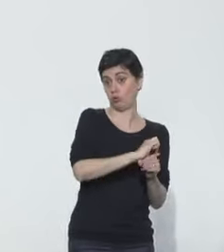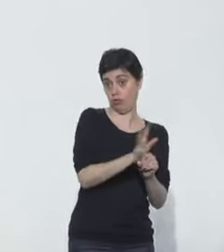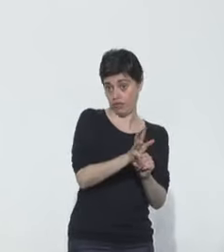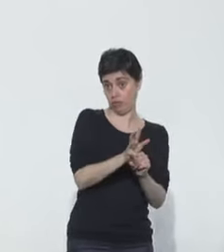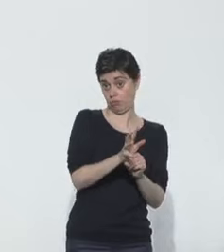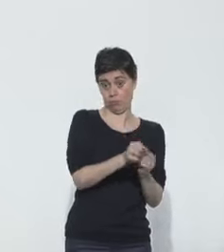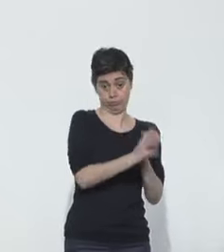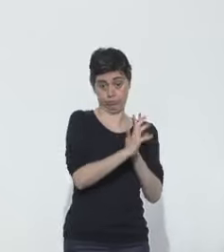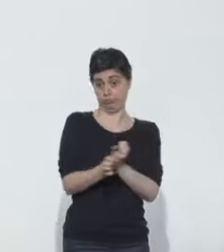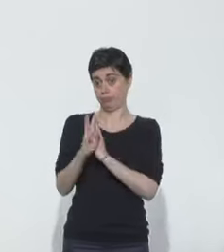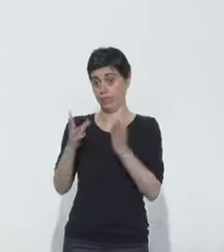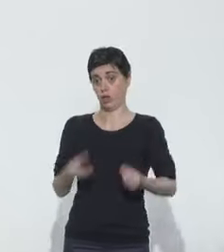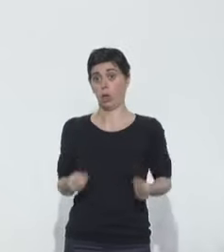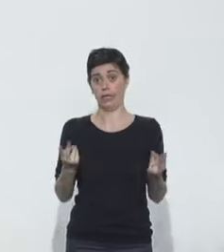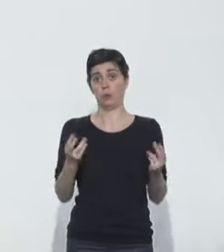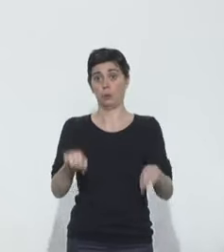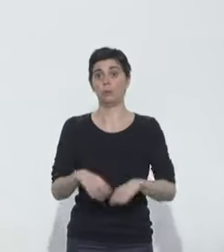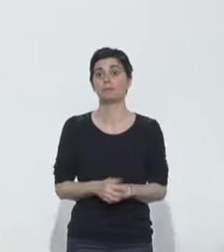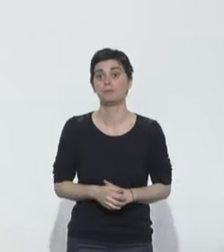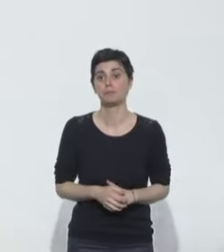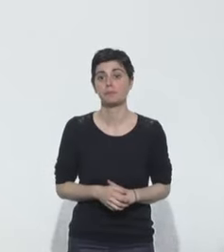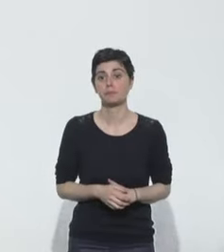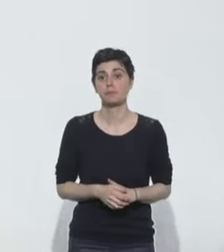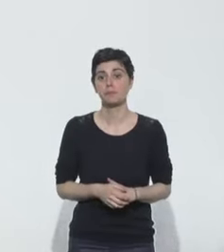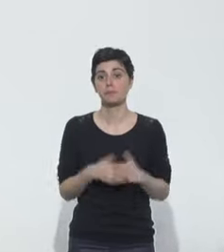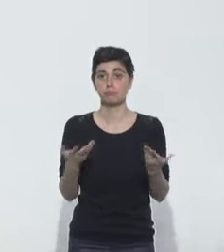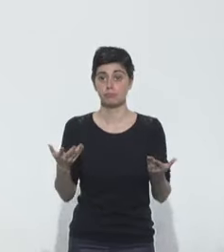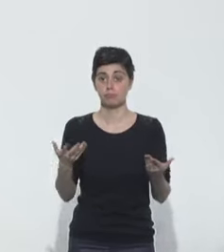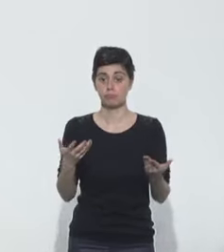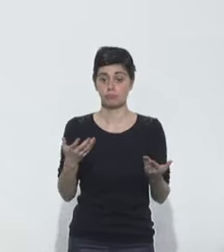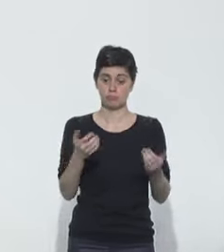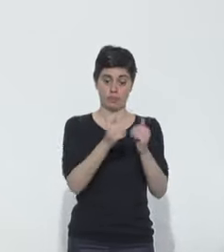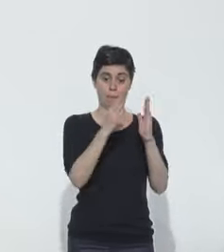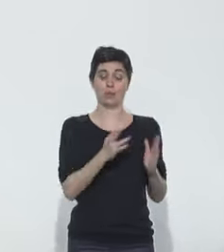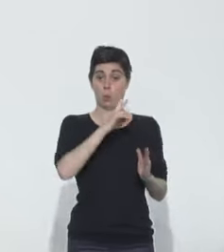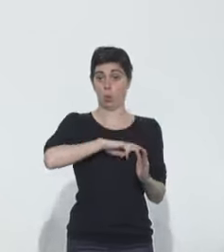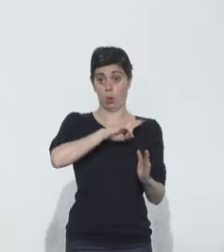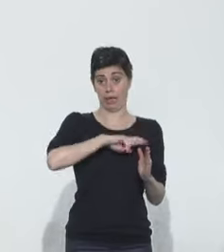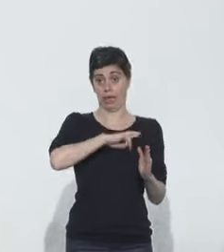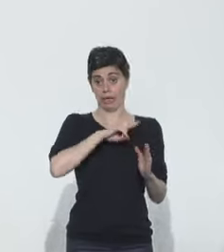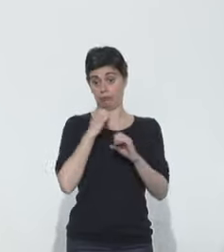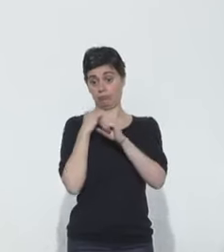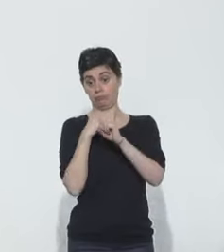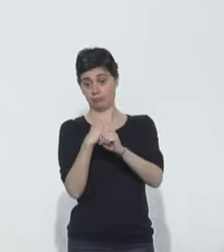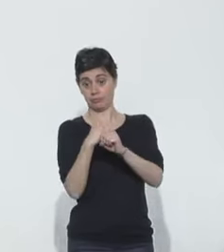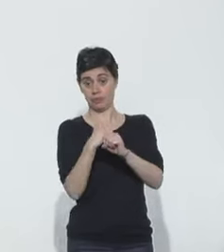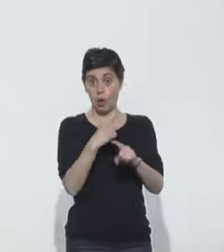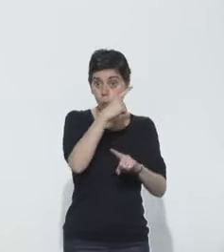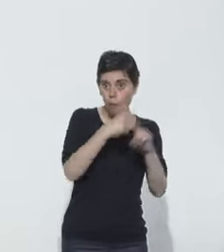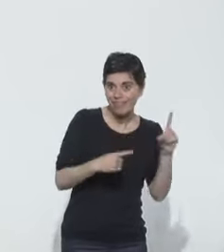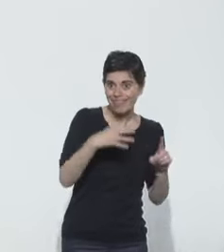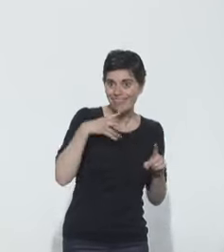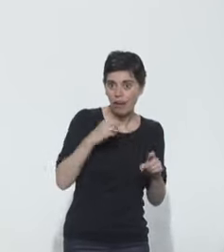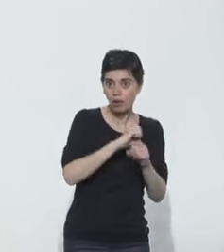par le coronavirus. Trois questions pour l'APM. Quelle est la stratégie donnée aux EHPAD dont plus de la moitié des résidents est atteint par le Covid-19